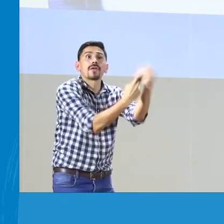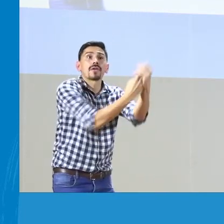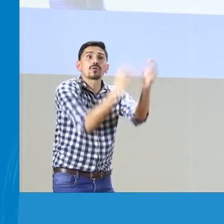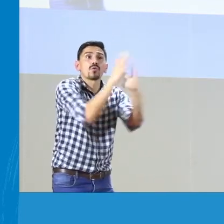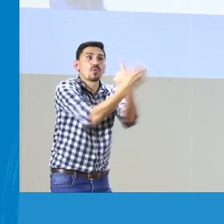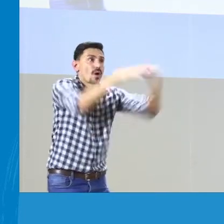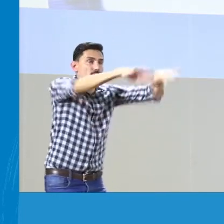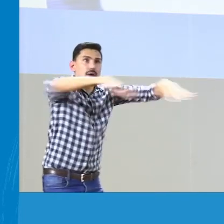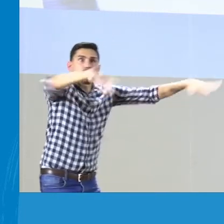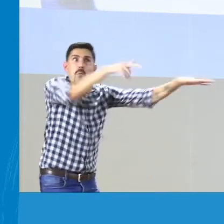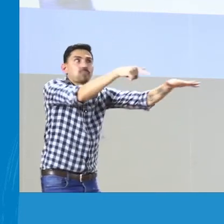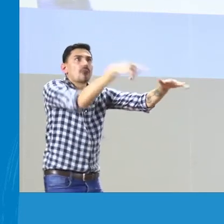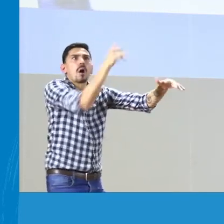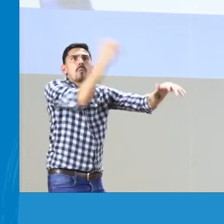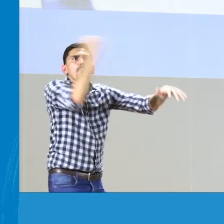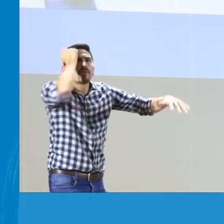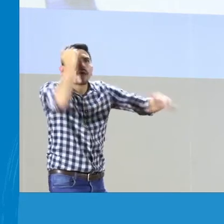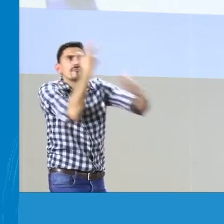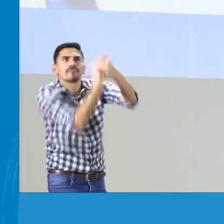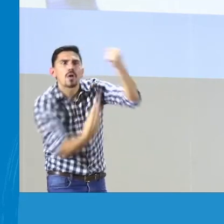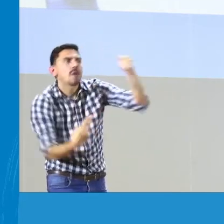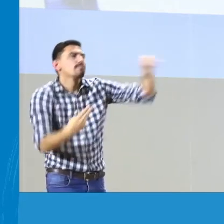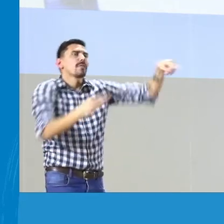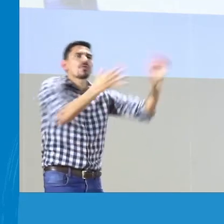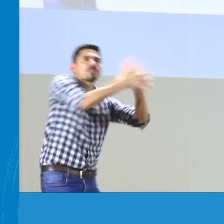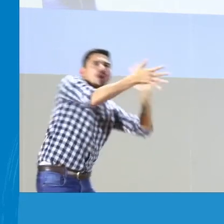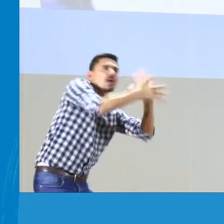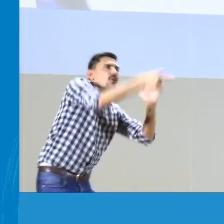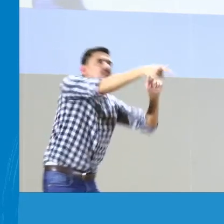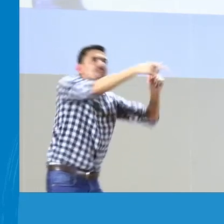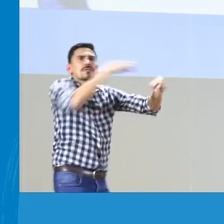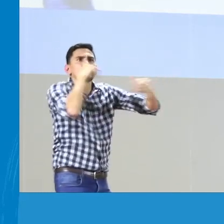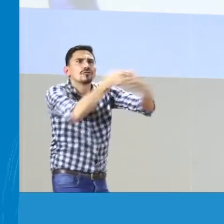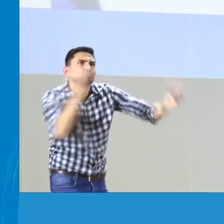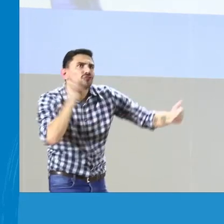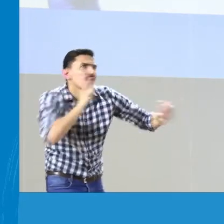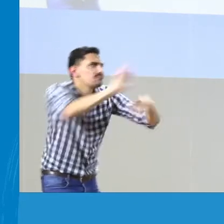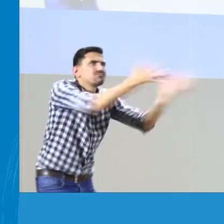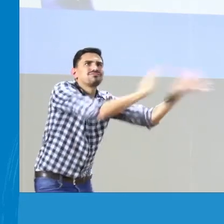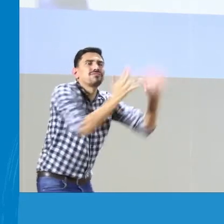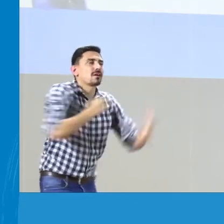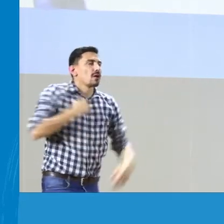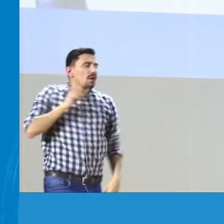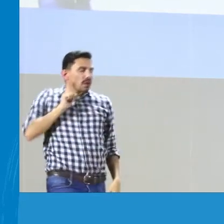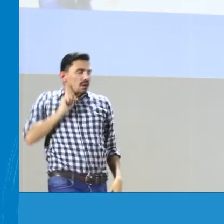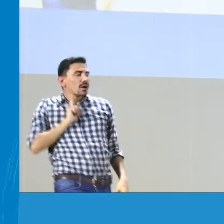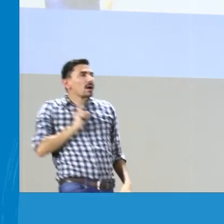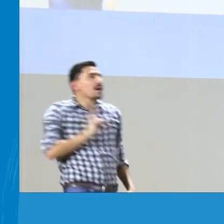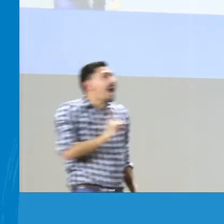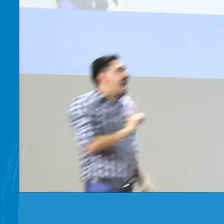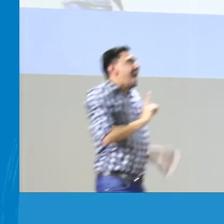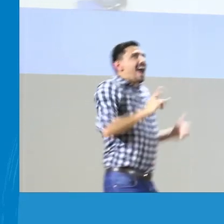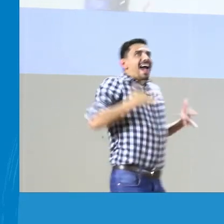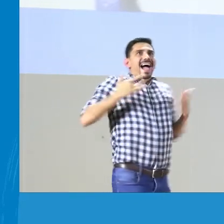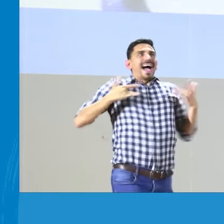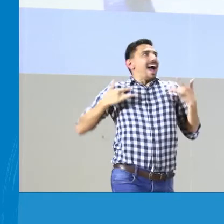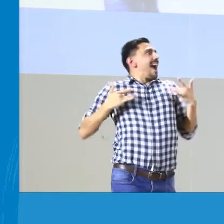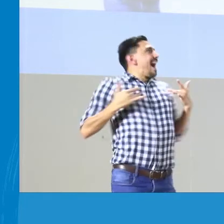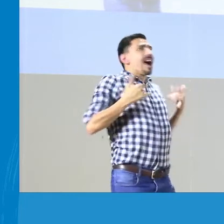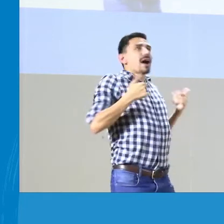Pongamos el ejemplo de un colegio bilingüe, donde hay maestros bilingües, modelos lingüísticos y todos